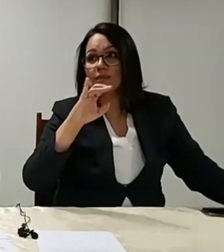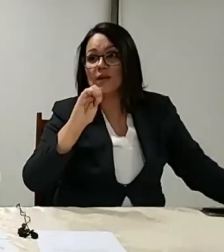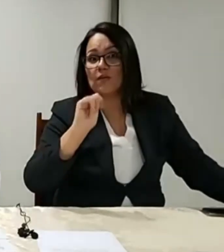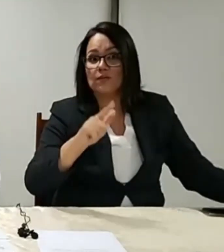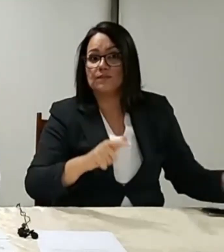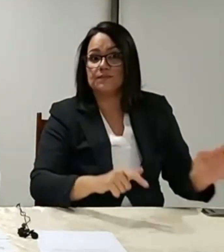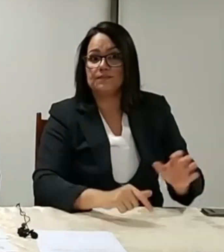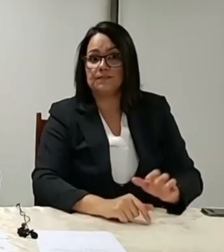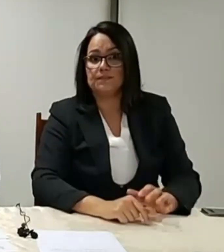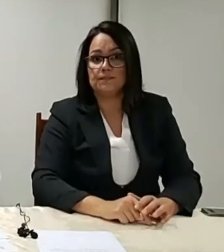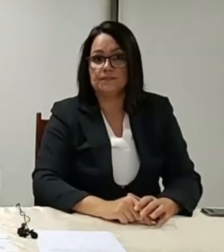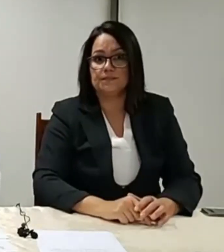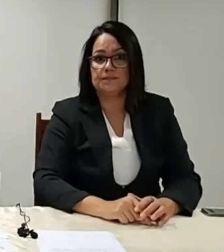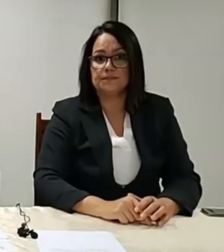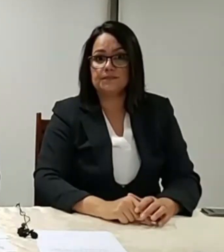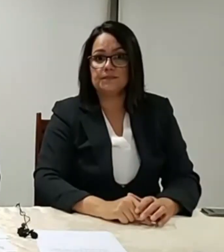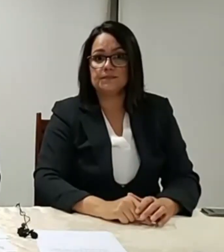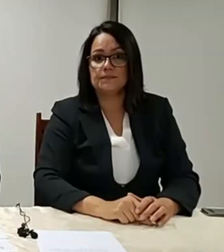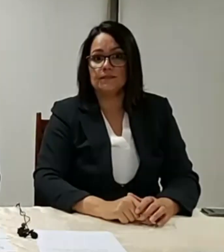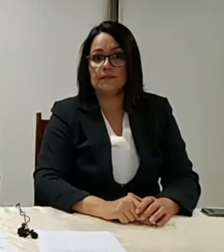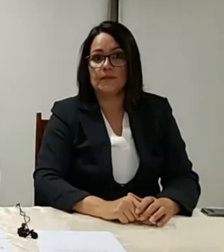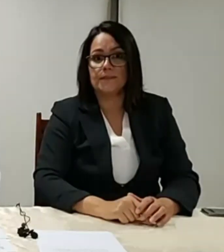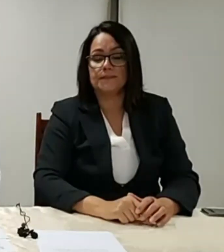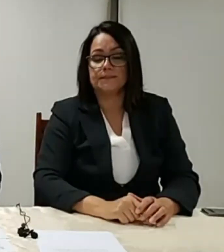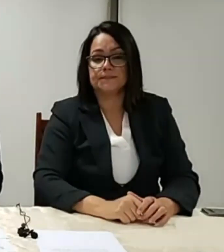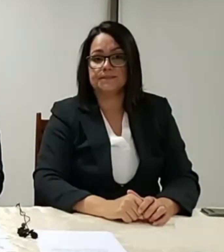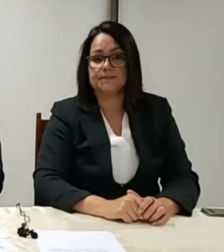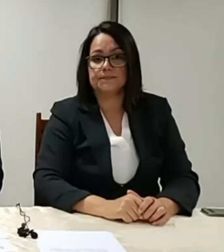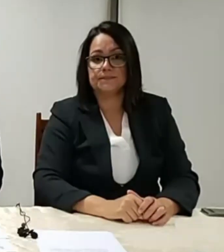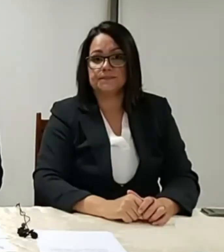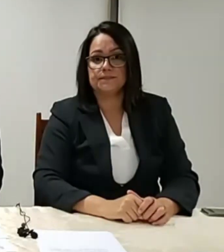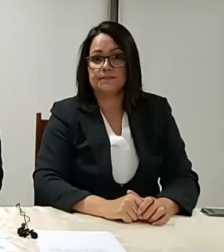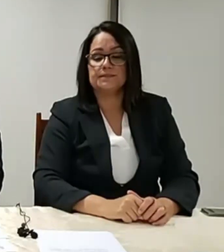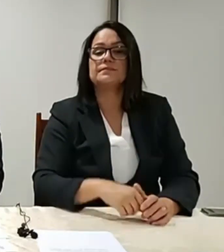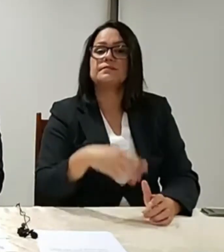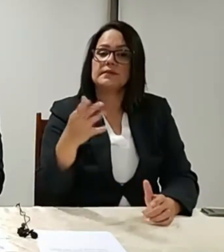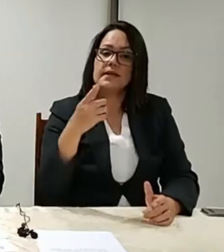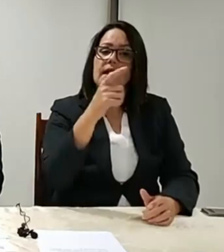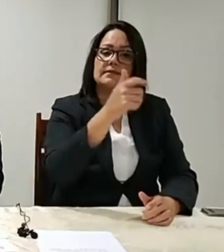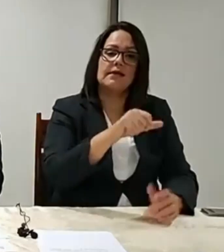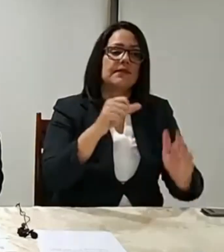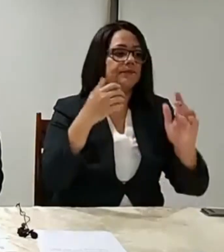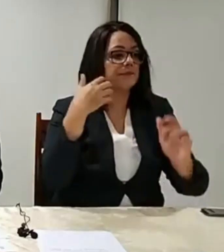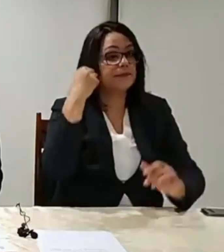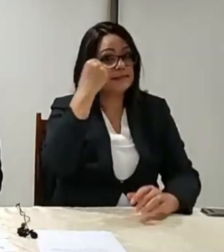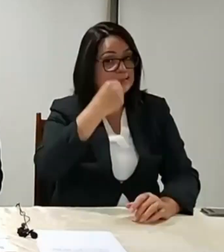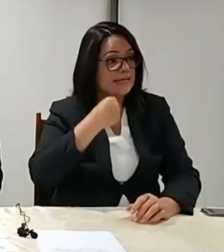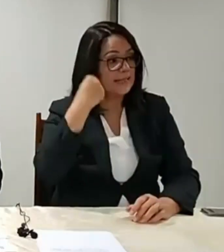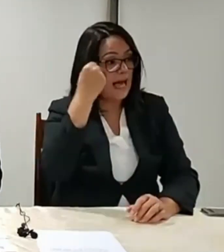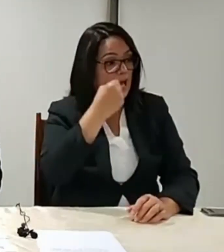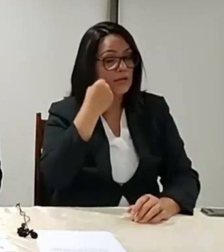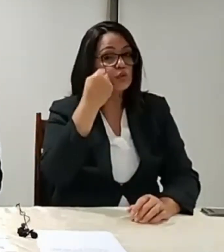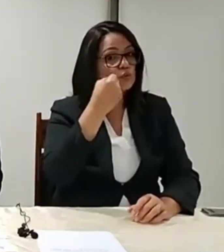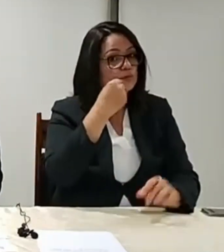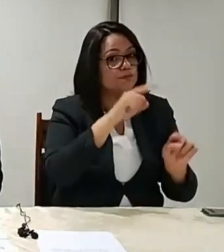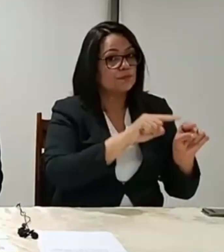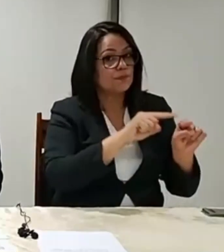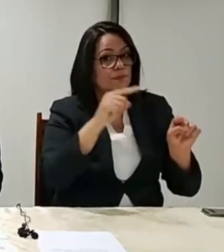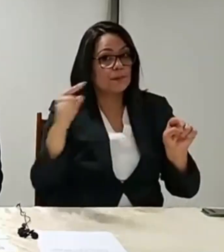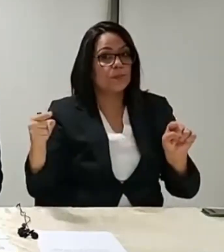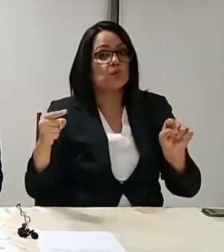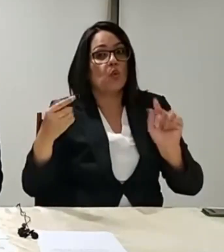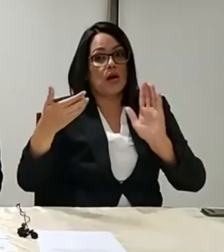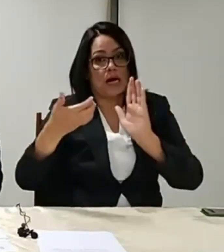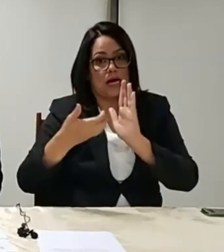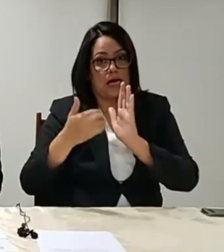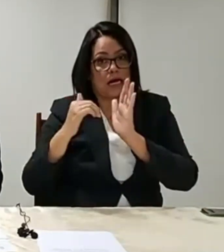Um PEC Emergencial que saiu do Senado, foi para a Câmara. Tivemos mudança na Câmara. Quais mudanças foram na